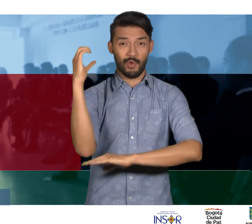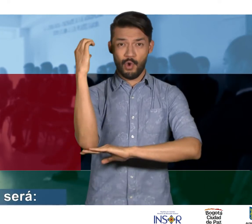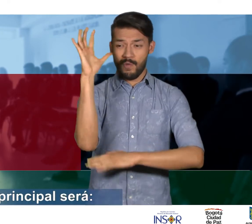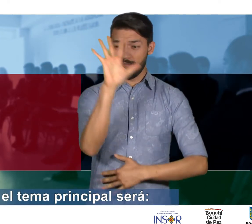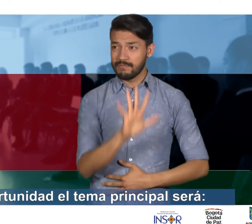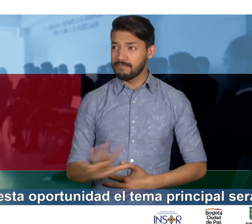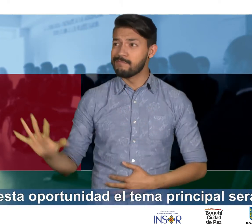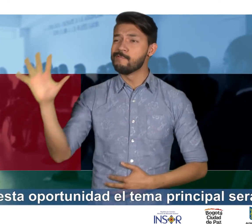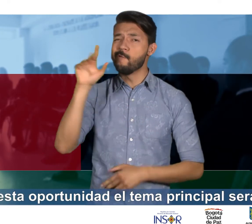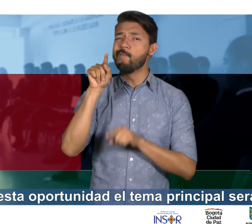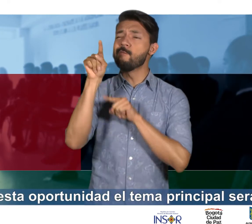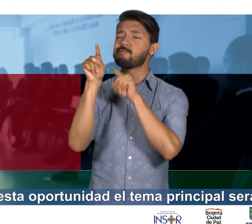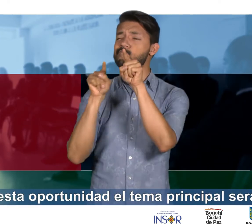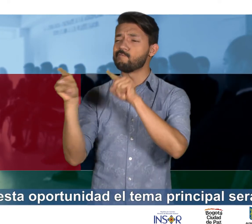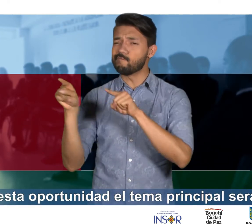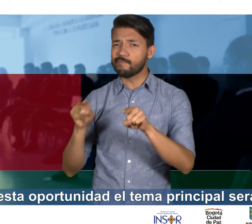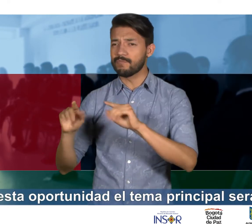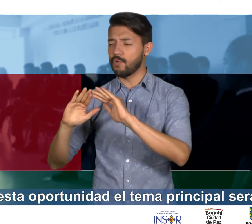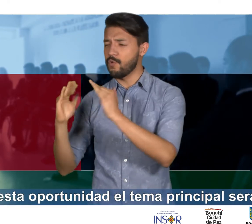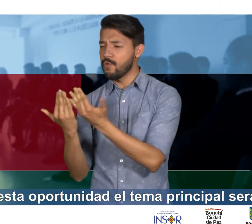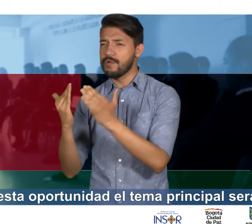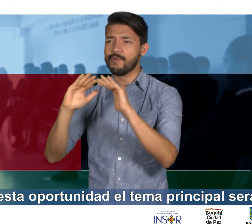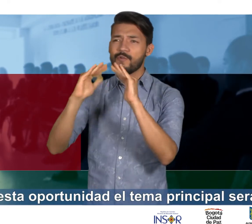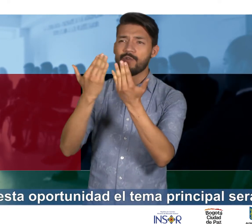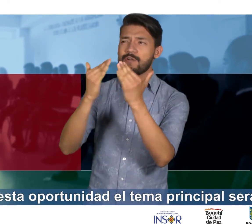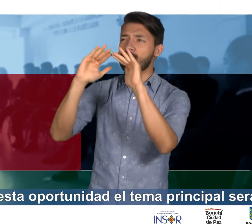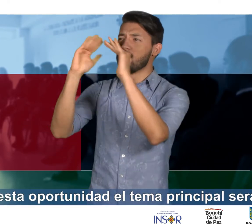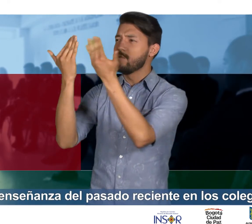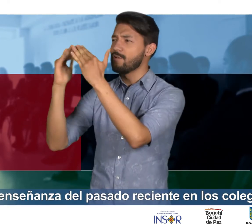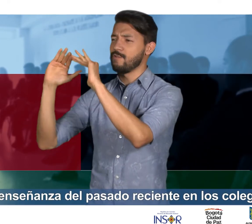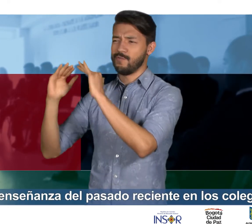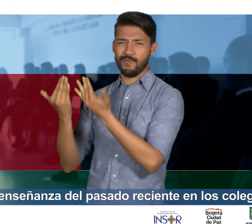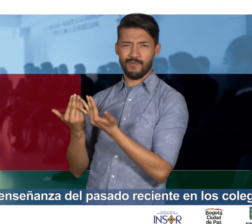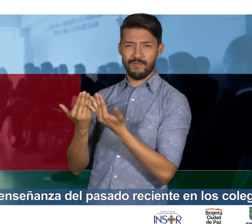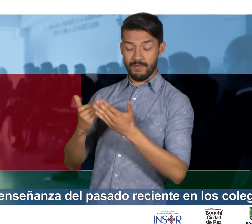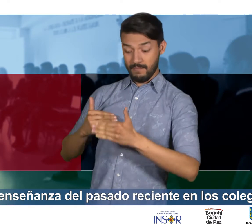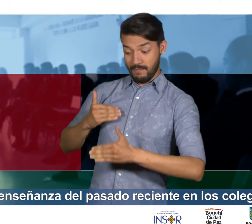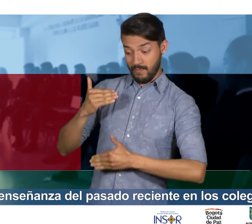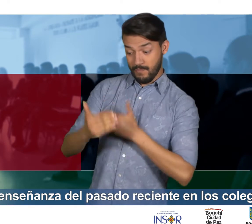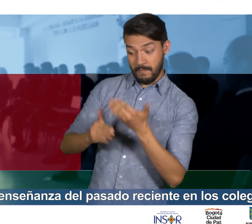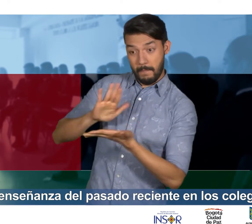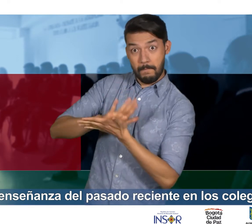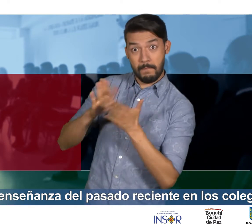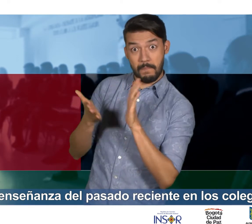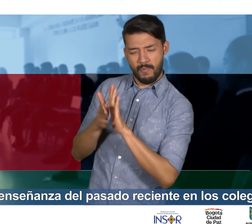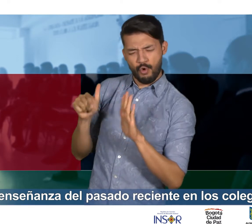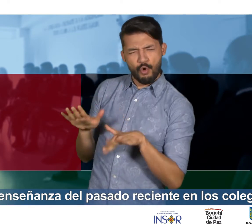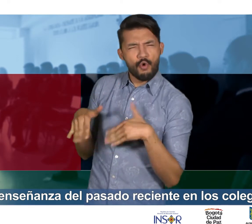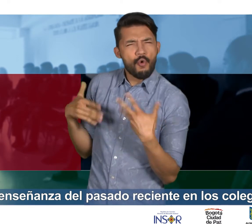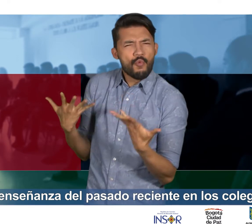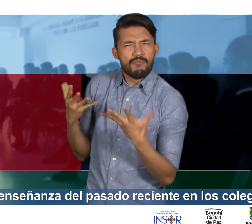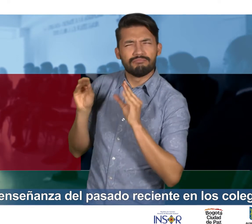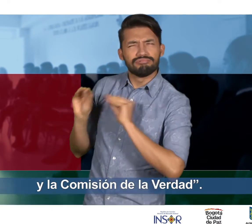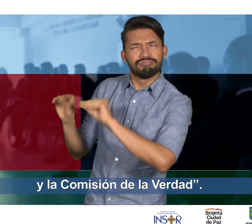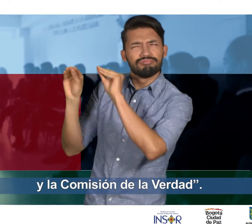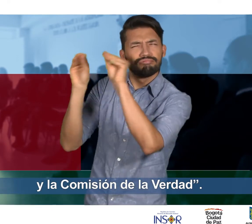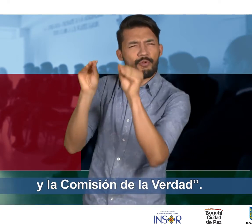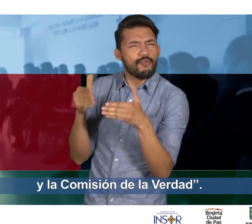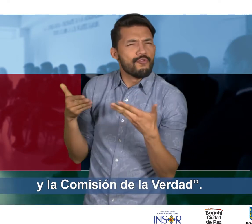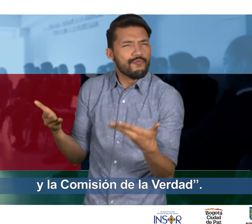En esta oportunidad, el tema principal será Las enseñanzas del pasado reciente en los colegios y la Comisión de la